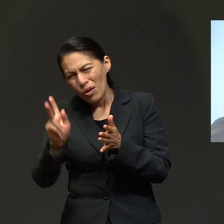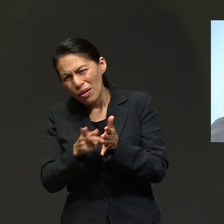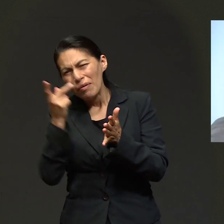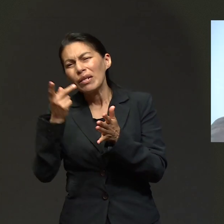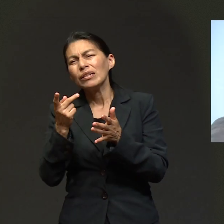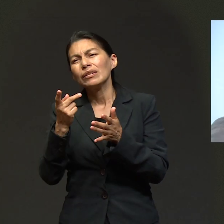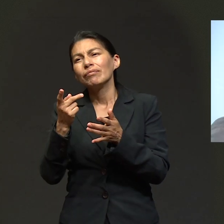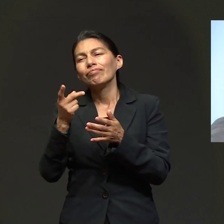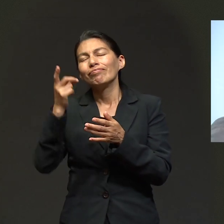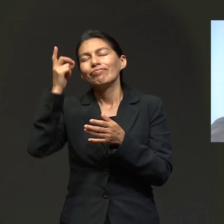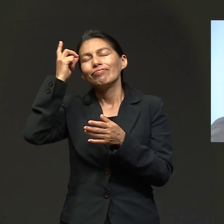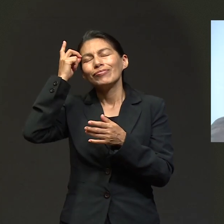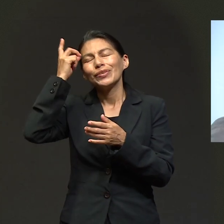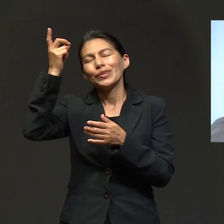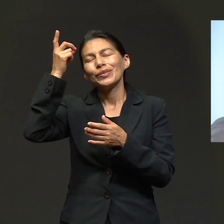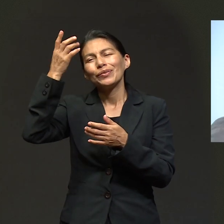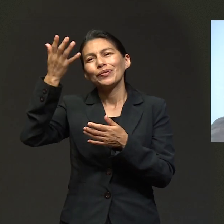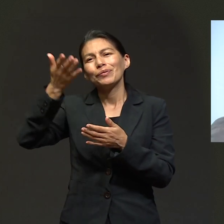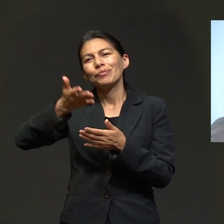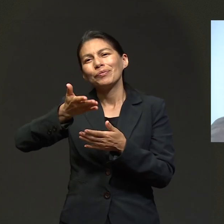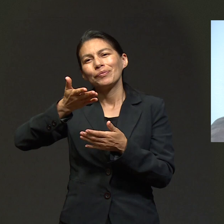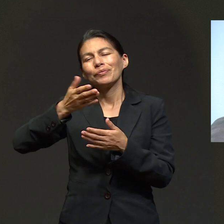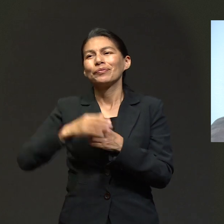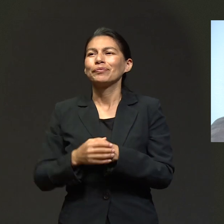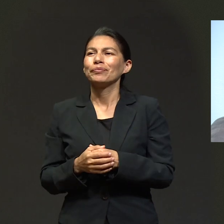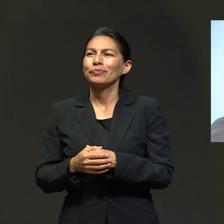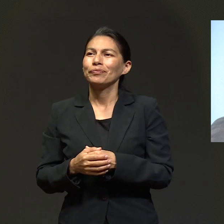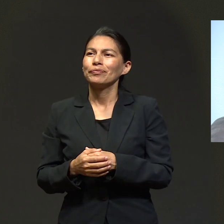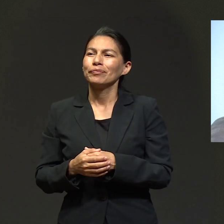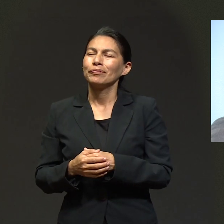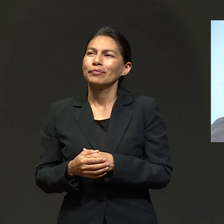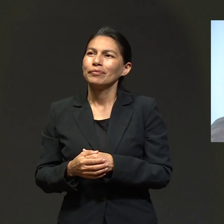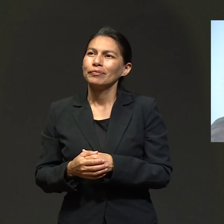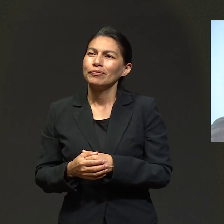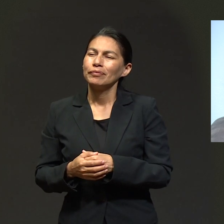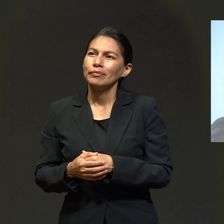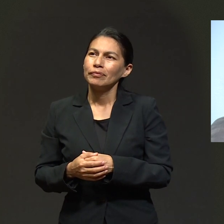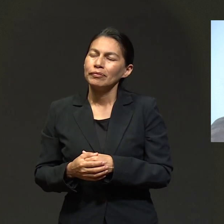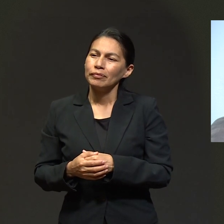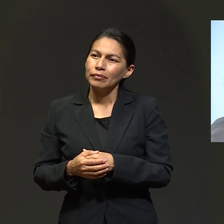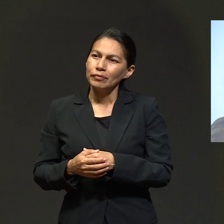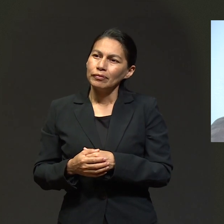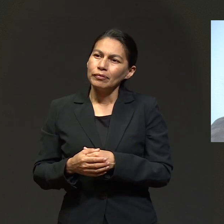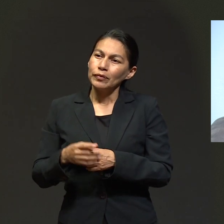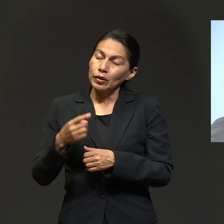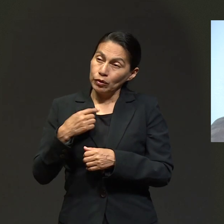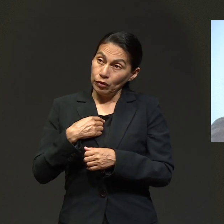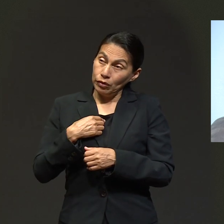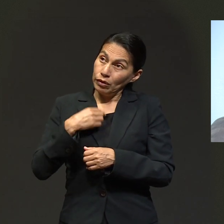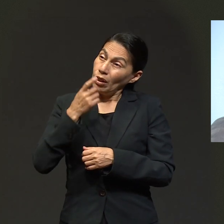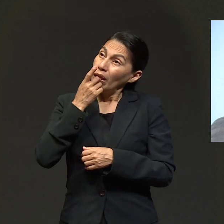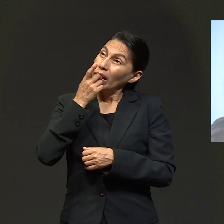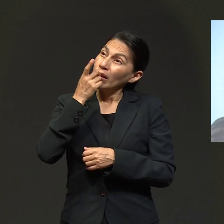Pero vi la mano de Dios nuevamente, porque yo le dije a Dios, yo le dije,